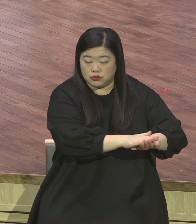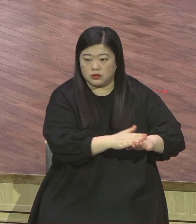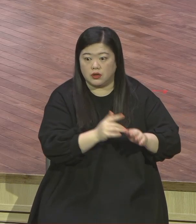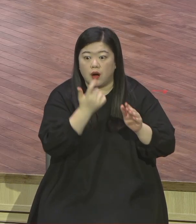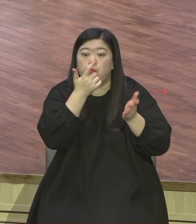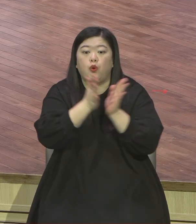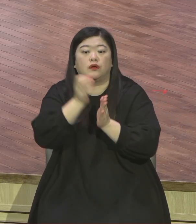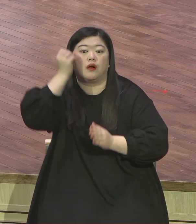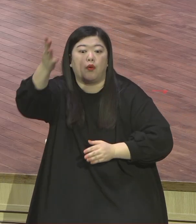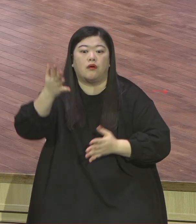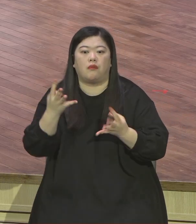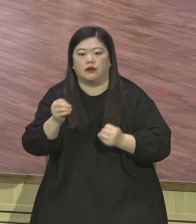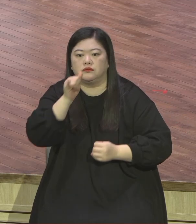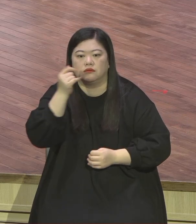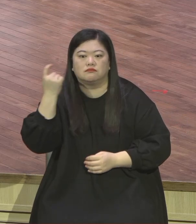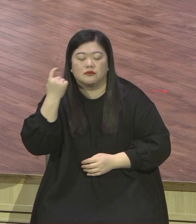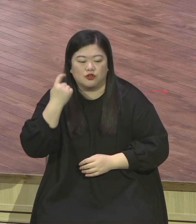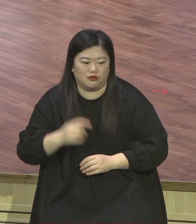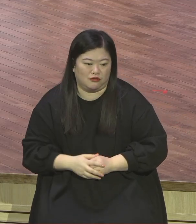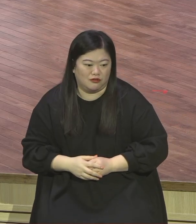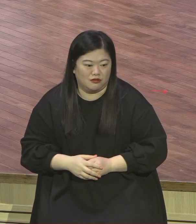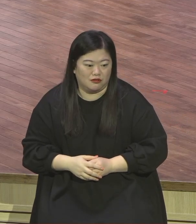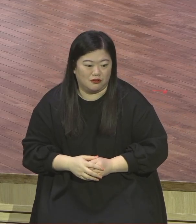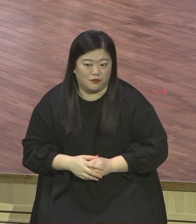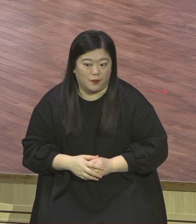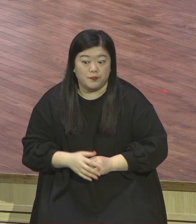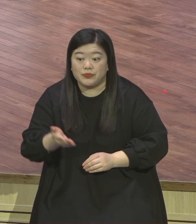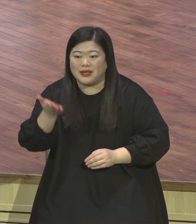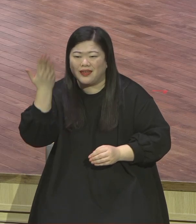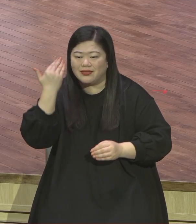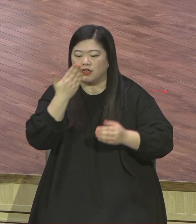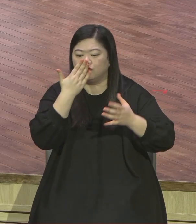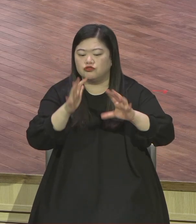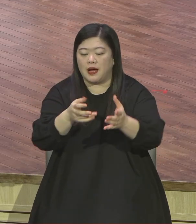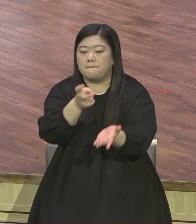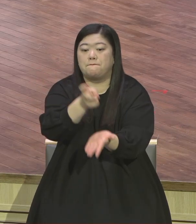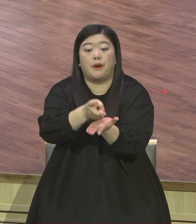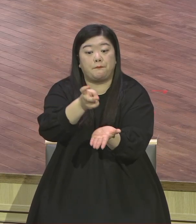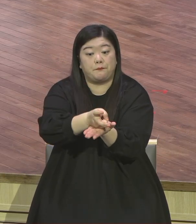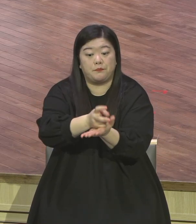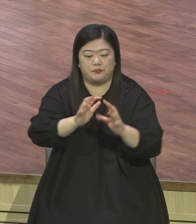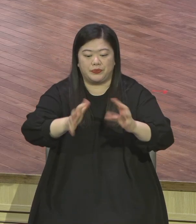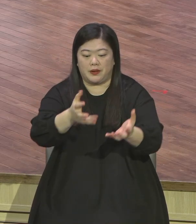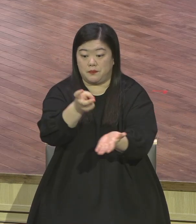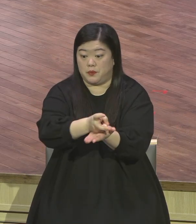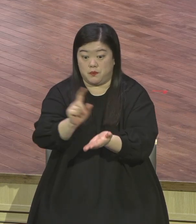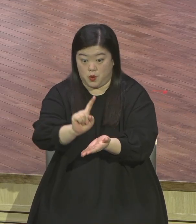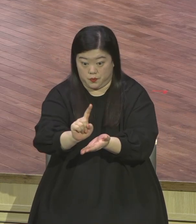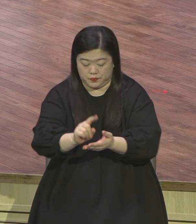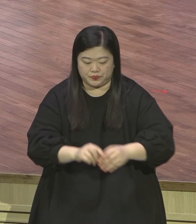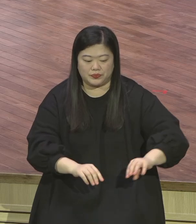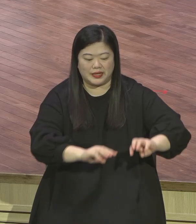당시에 유대법이었습니다. 법이 이렇게 감추어져 있는 이